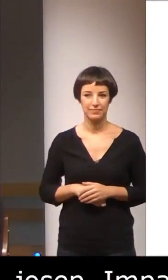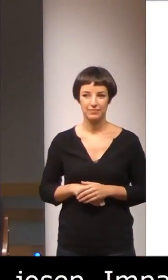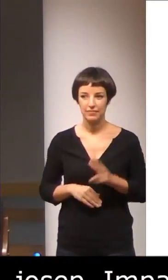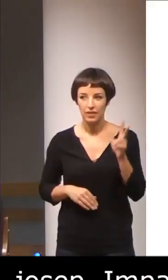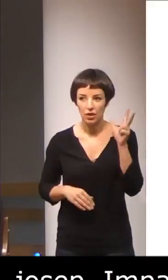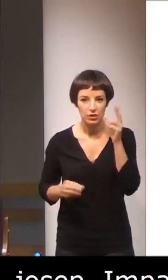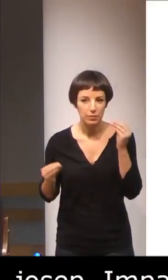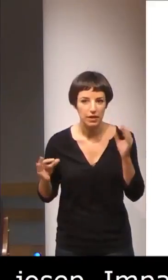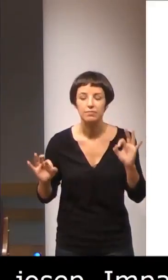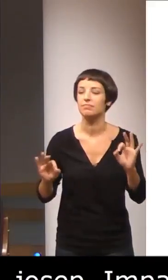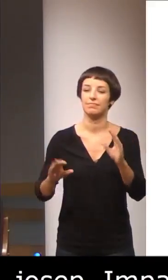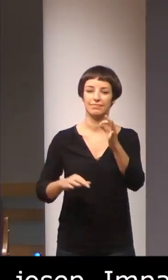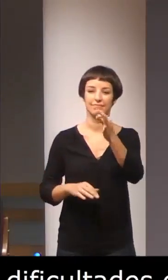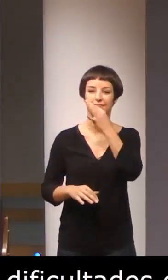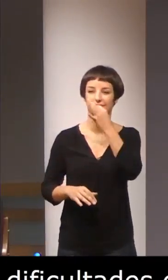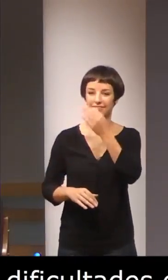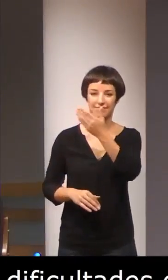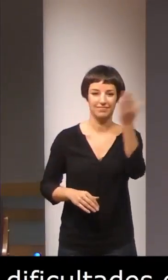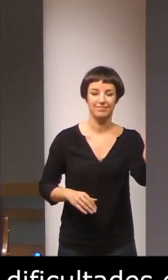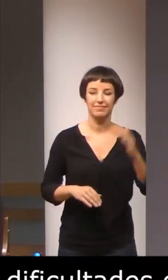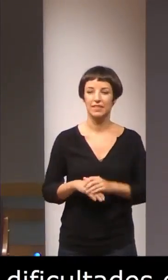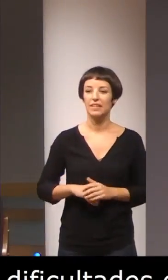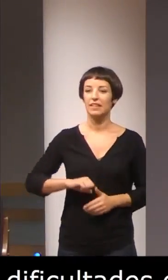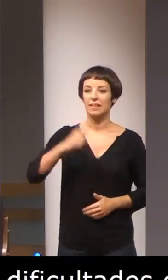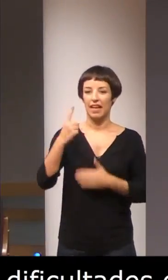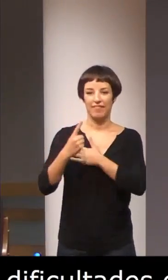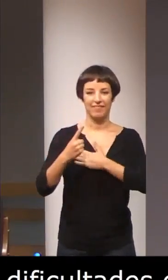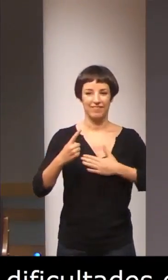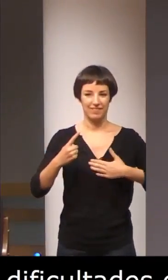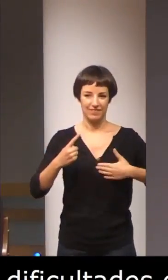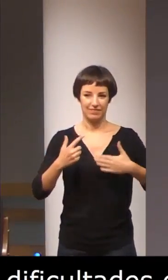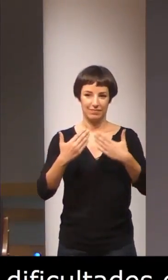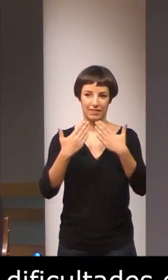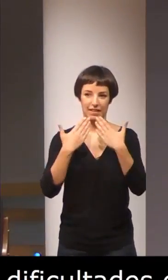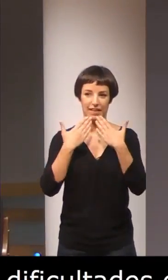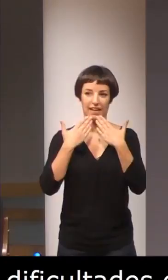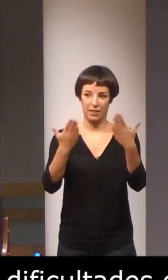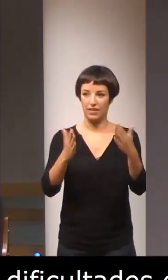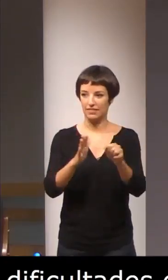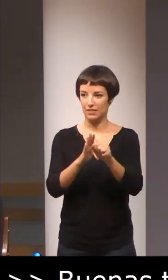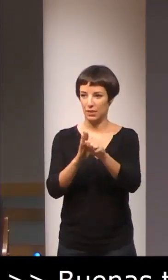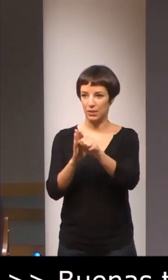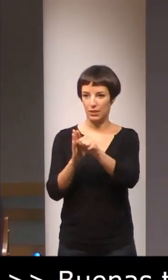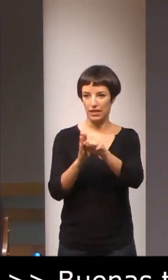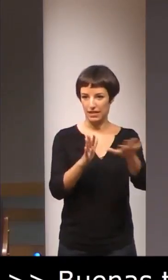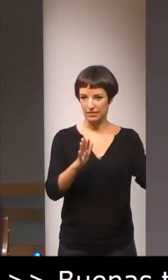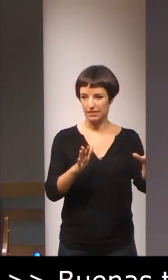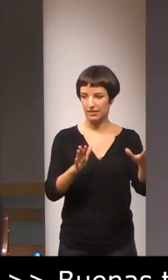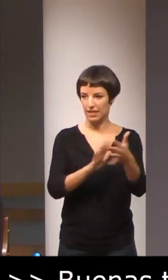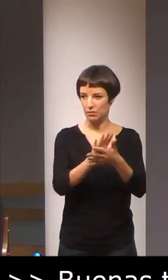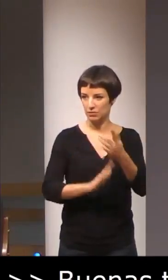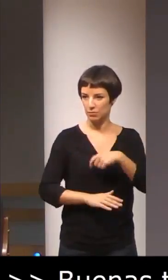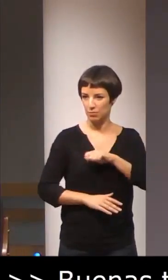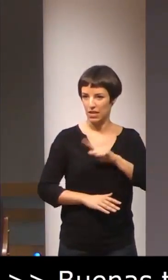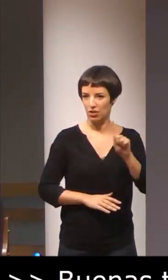Buenas tardes a todos. En primer lugar, quisiera agradecer al Centro de Normalización Linguística de la Lengua de Signos